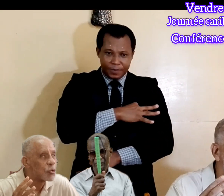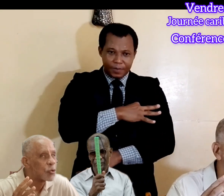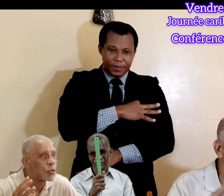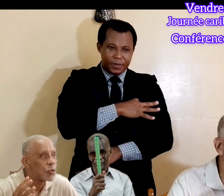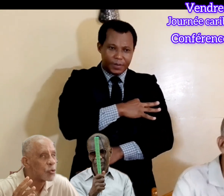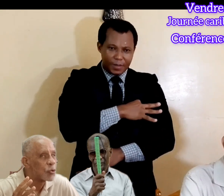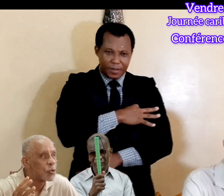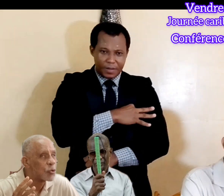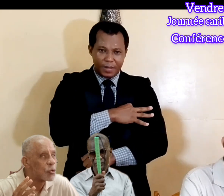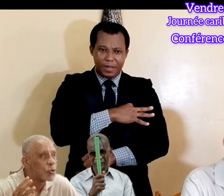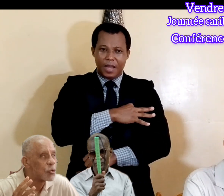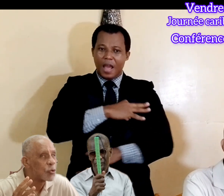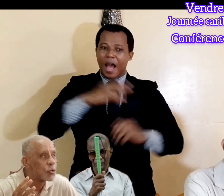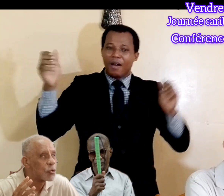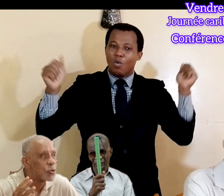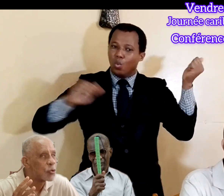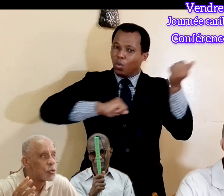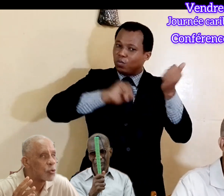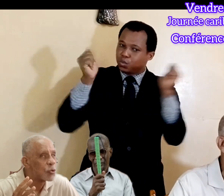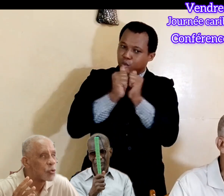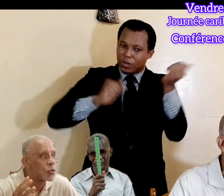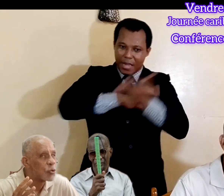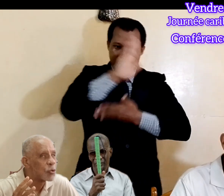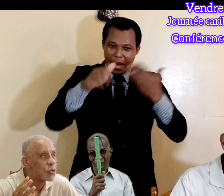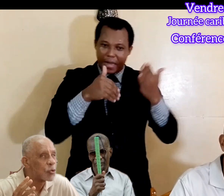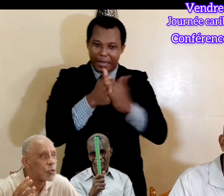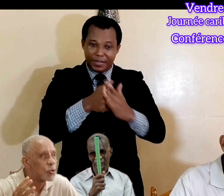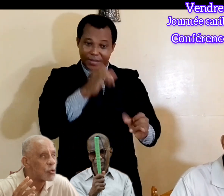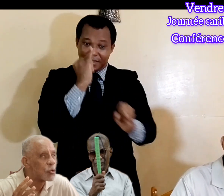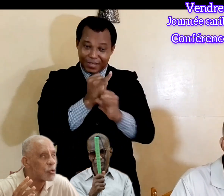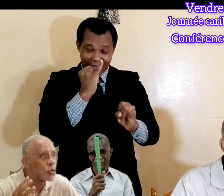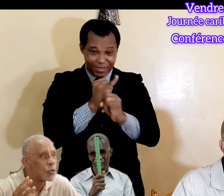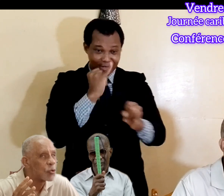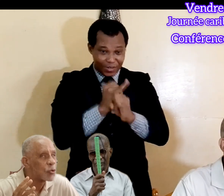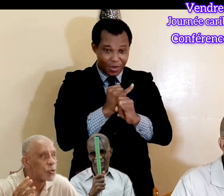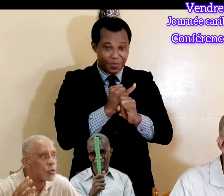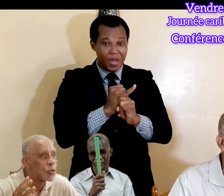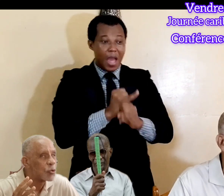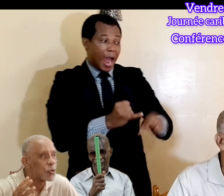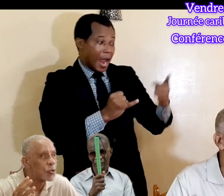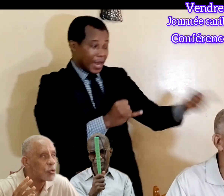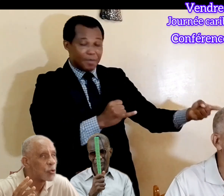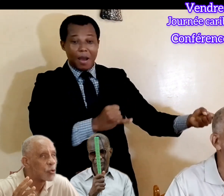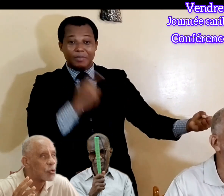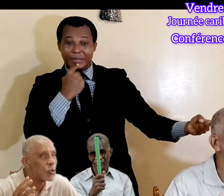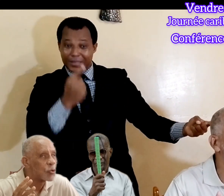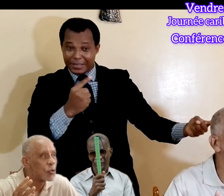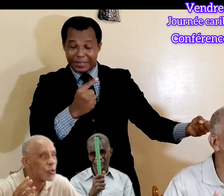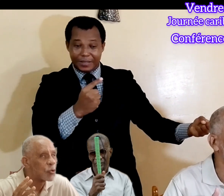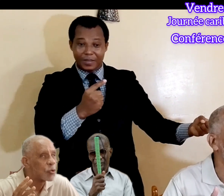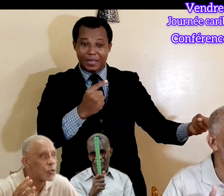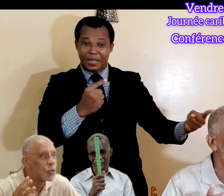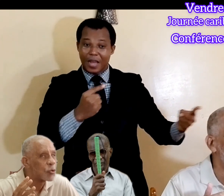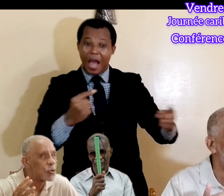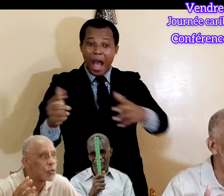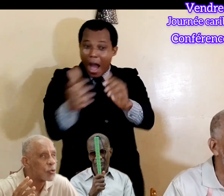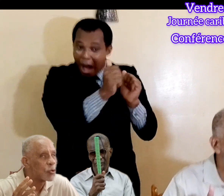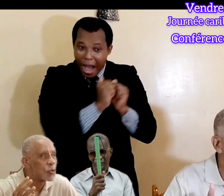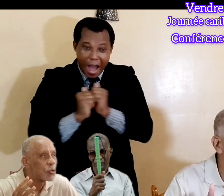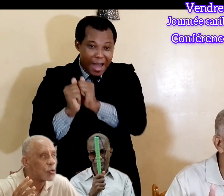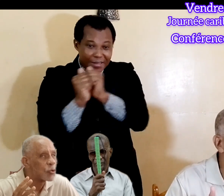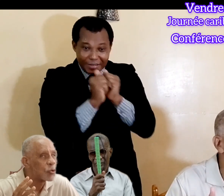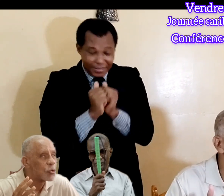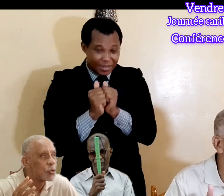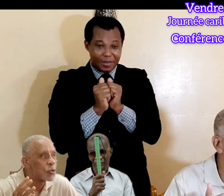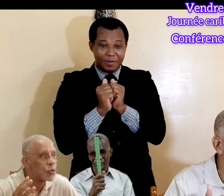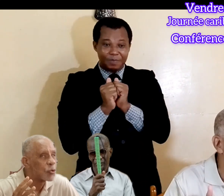tonne mot avec tout un site du choc, mais avec ce qu petit déo, nous avons tonne mot, nous avons ratifié,